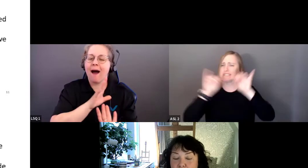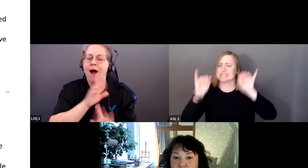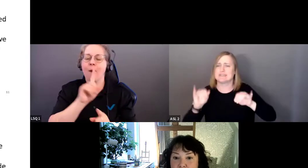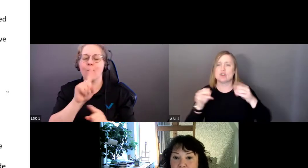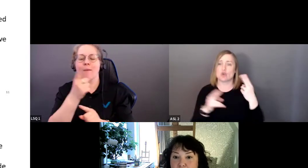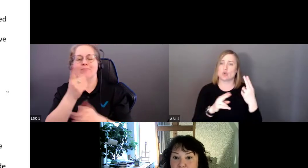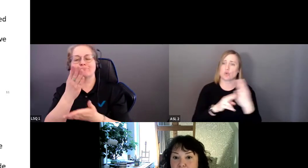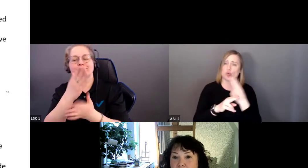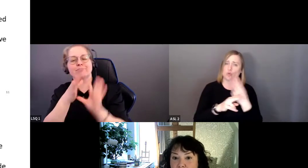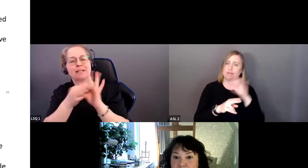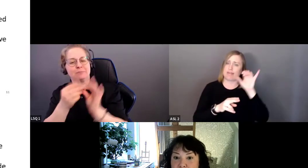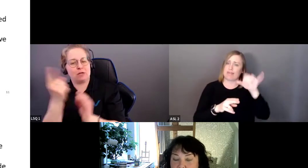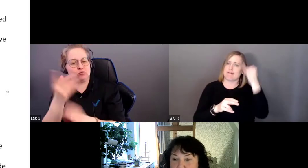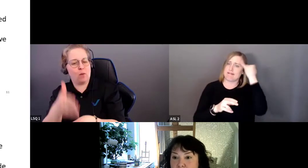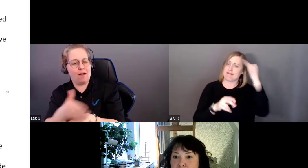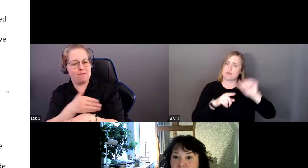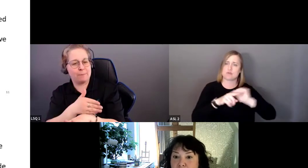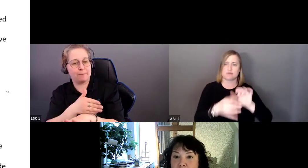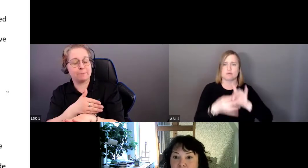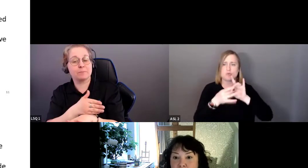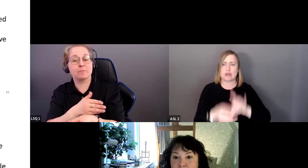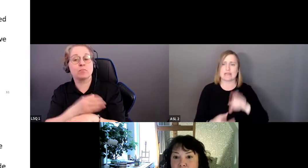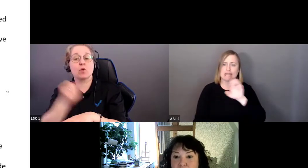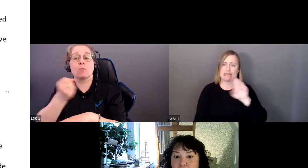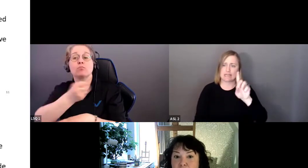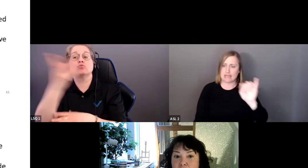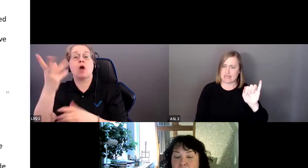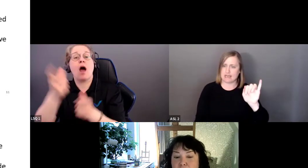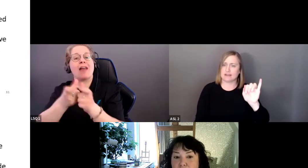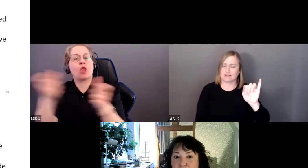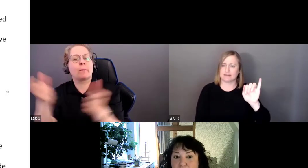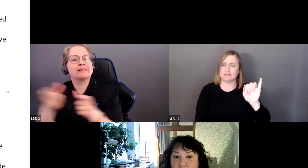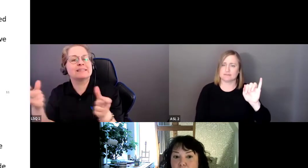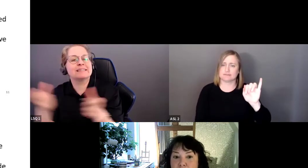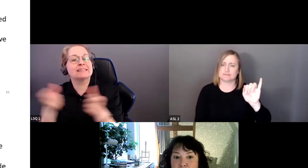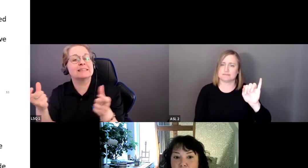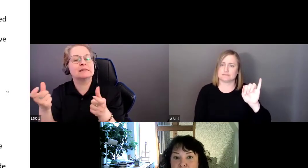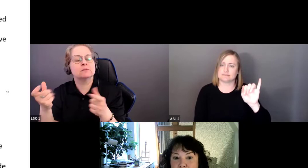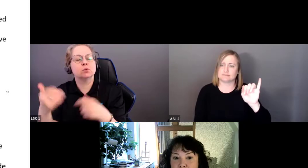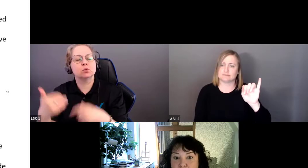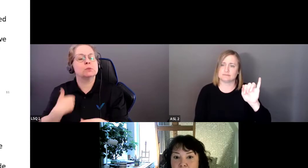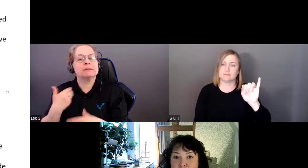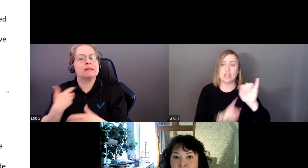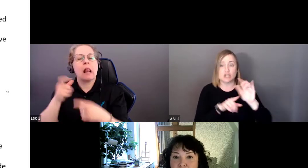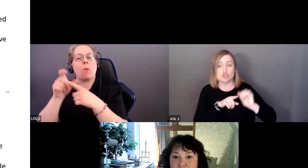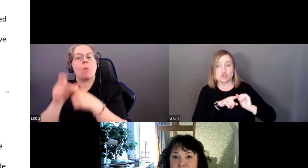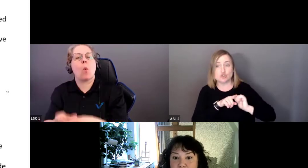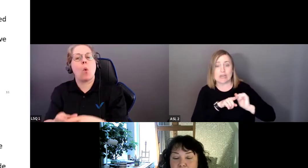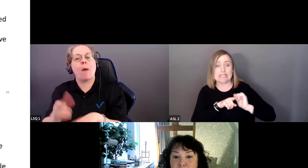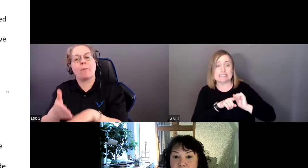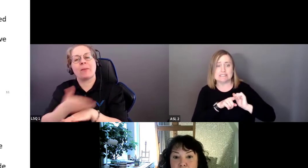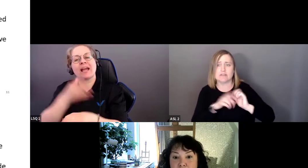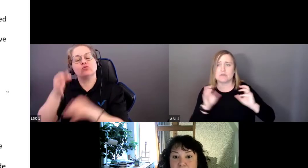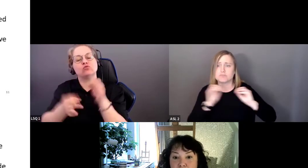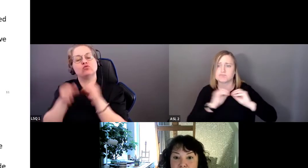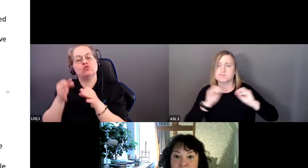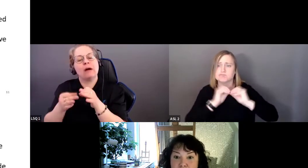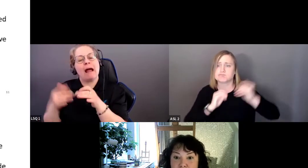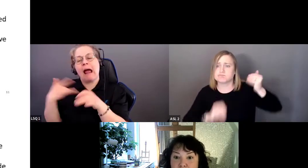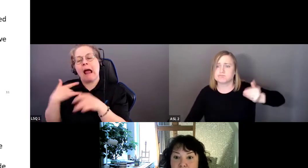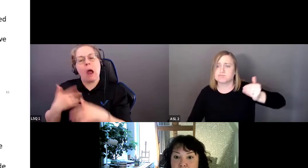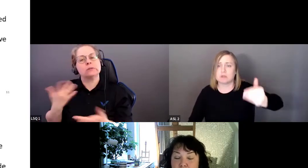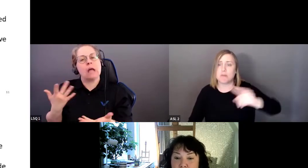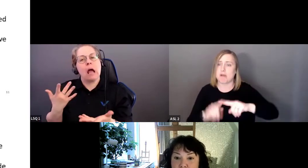nombreuses entreprises utilisent les préjugés inconscients comme fourre-tout pour aborder les questions de diversité, d'inclusion et de